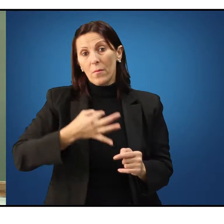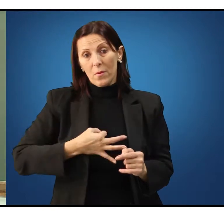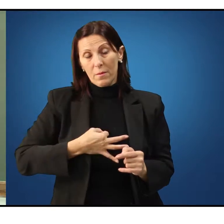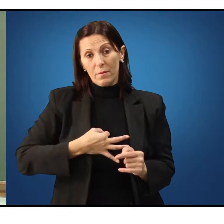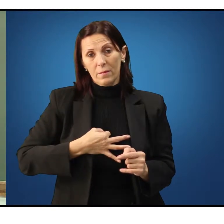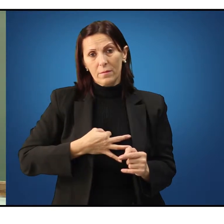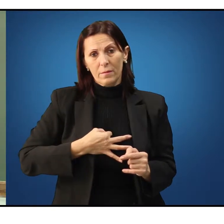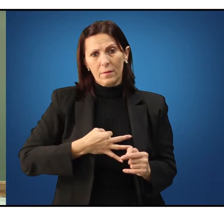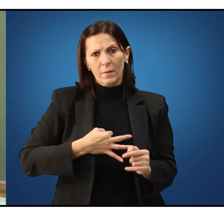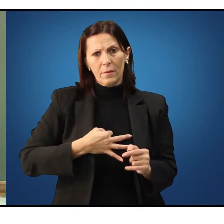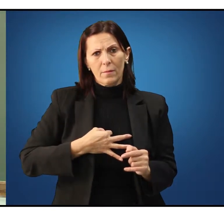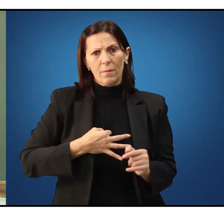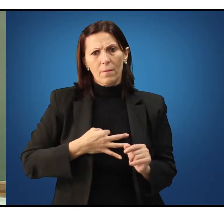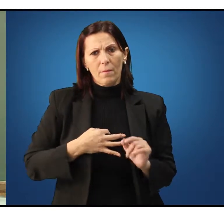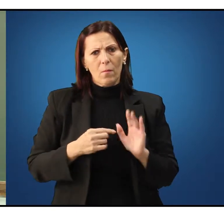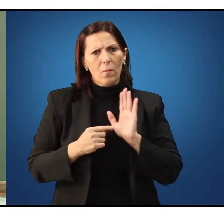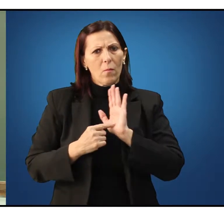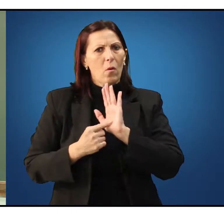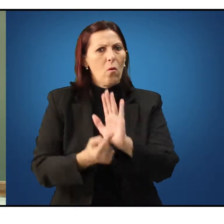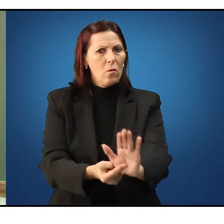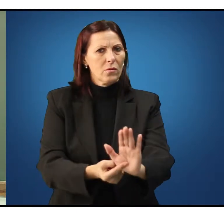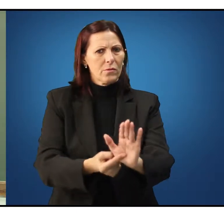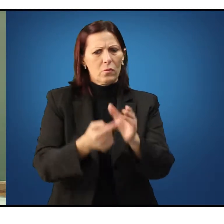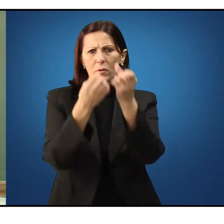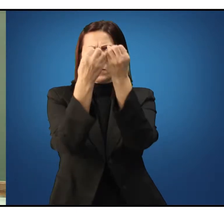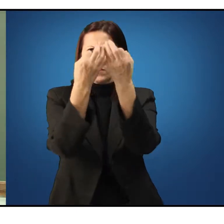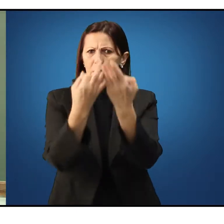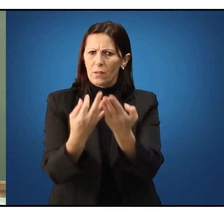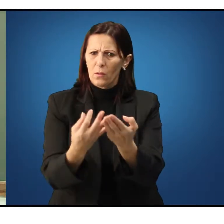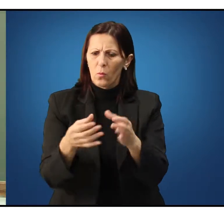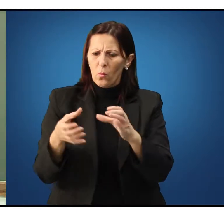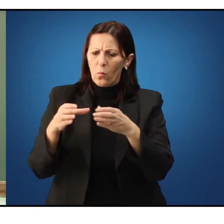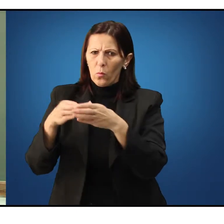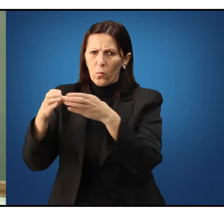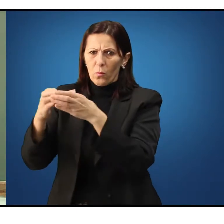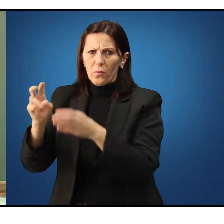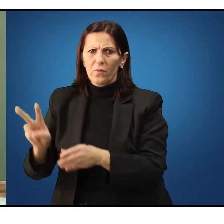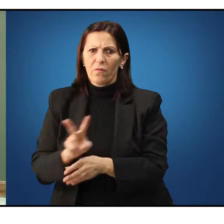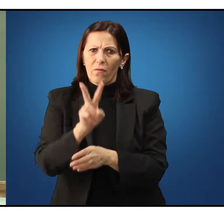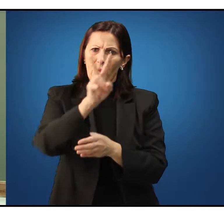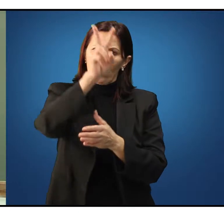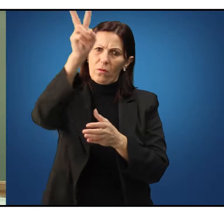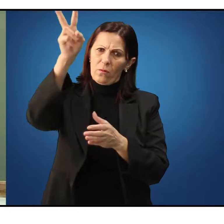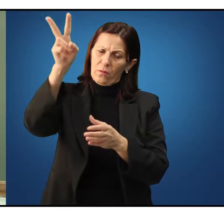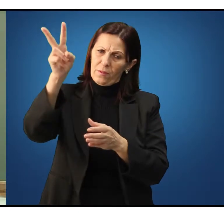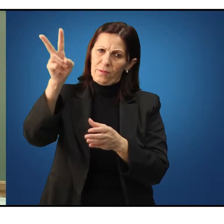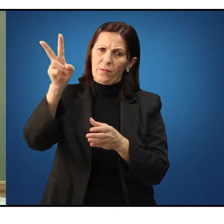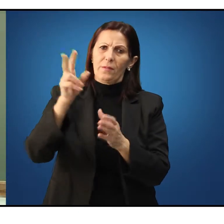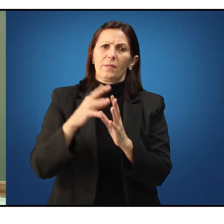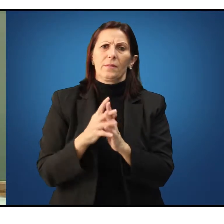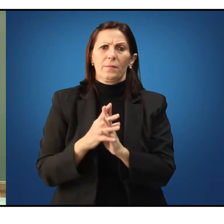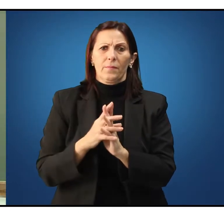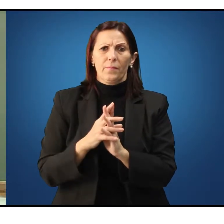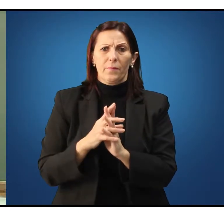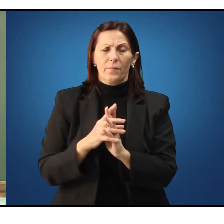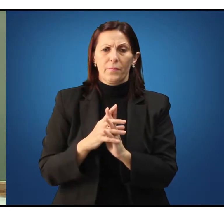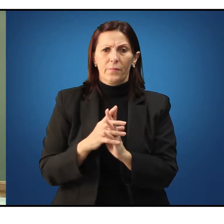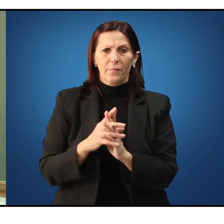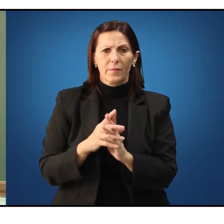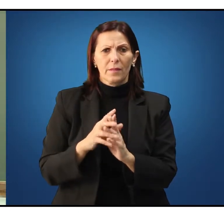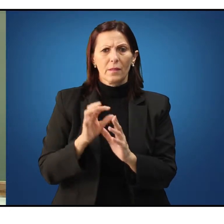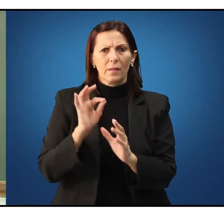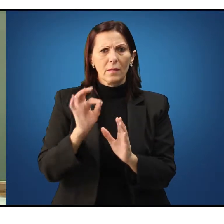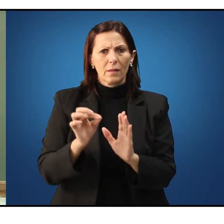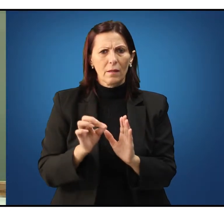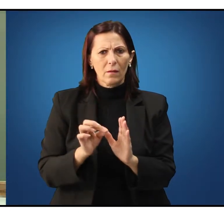refere-se ao conjunto de valores, ao conjunto de valores que